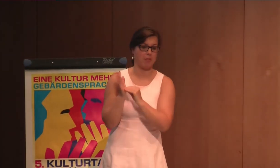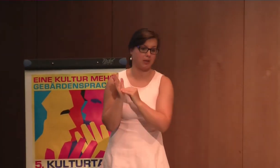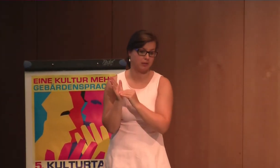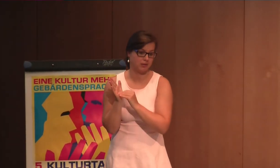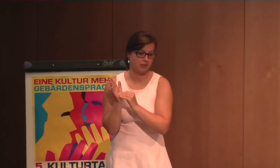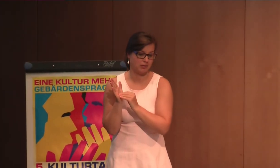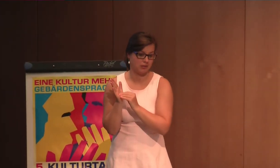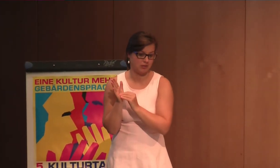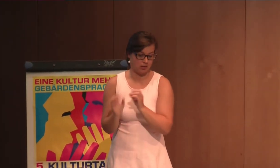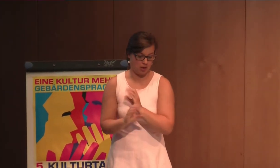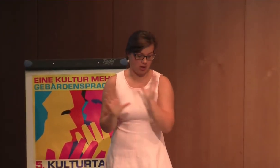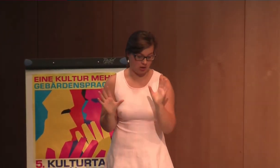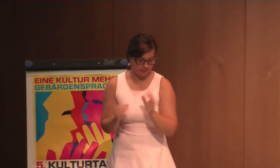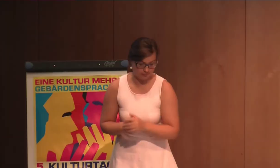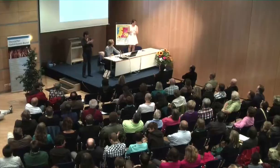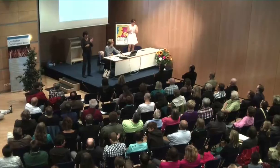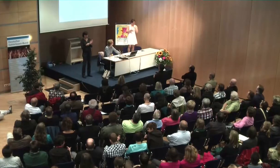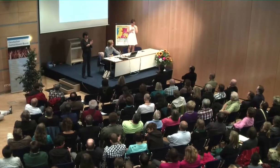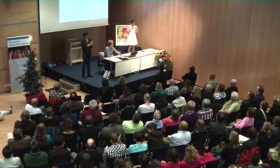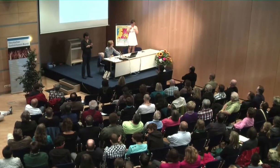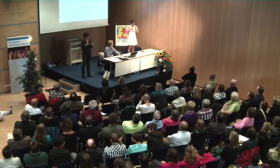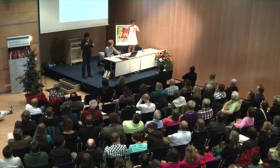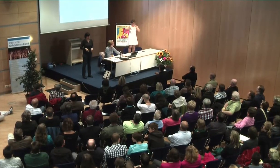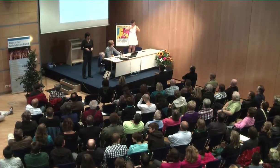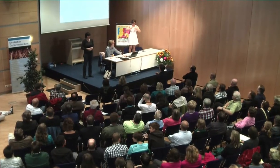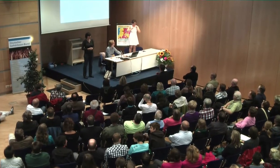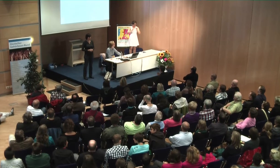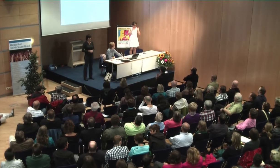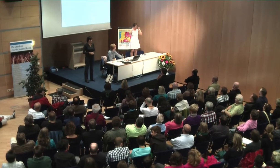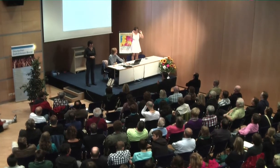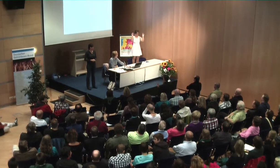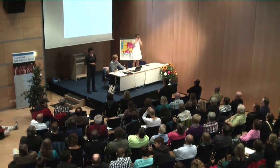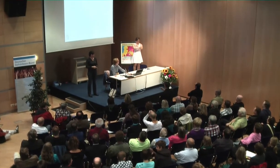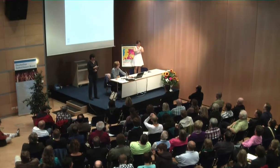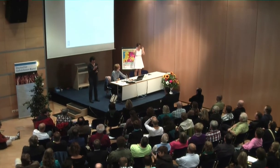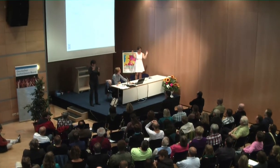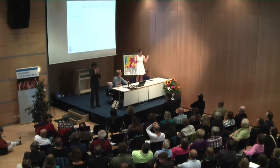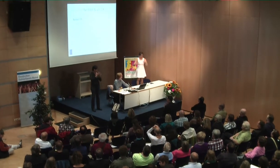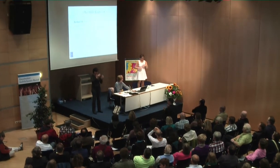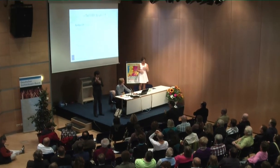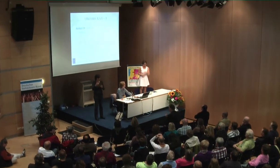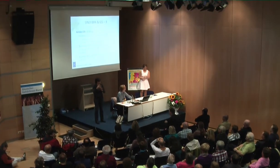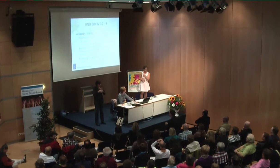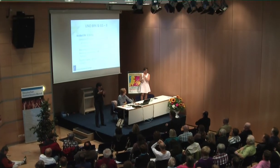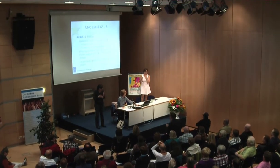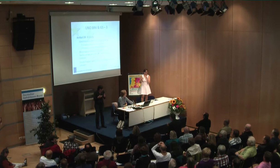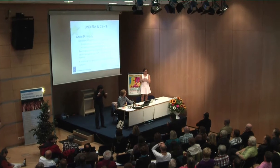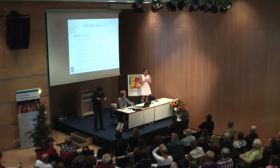auch vor. Und es gilt auch für ein Produkt an den Schulen, da ist Gebärdensprache noch nicht umfasst. Also es gibt viele Lehrer, die können überhaupt keine